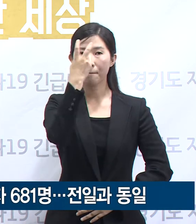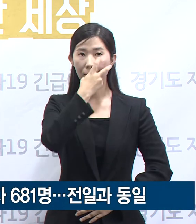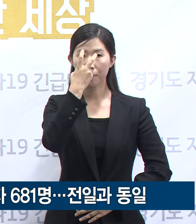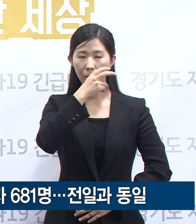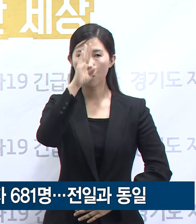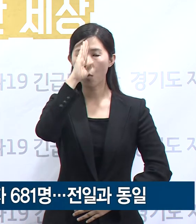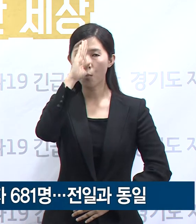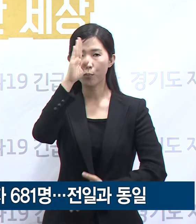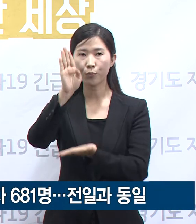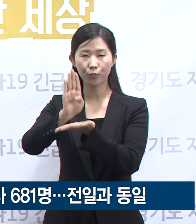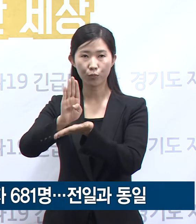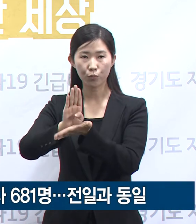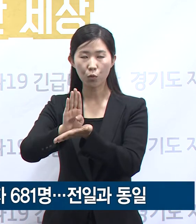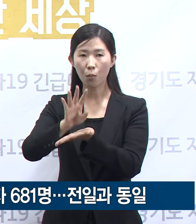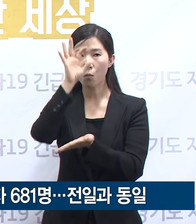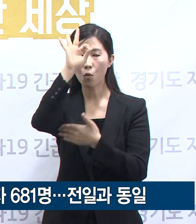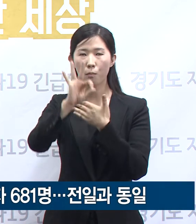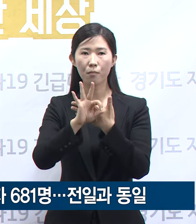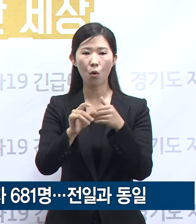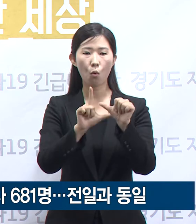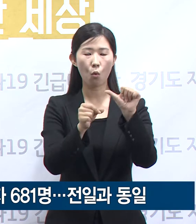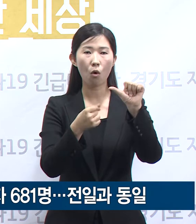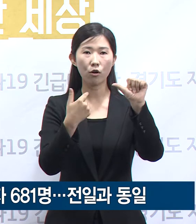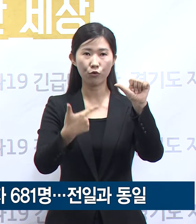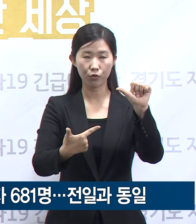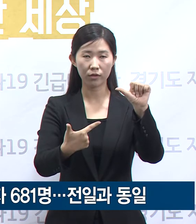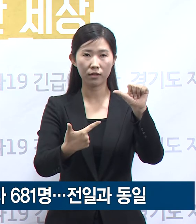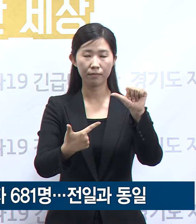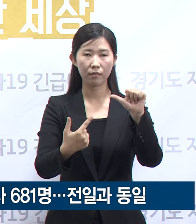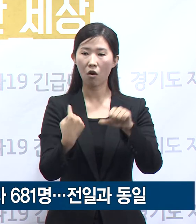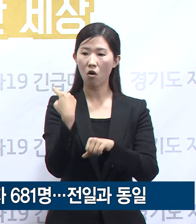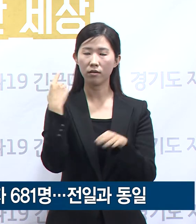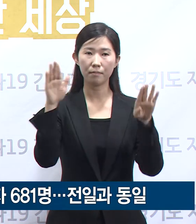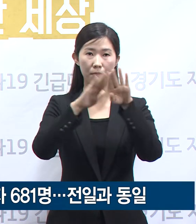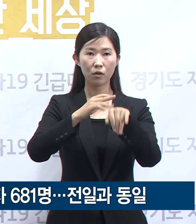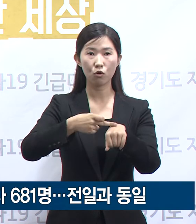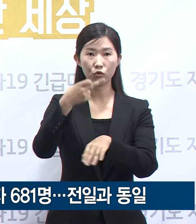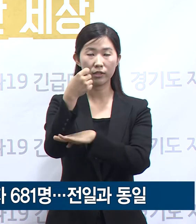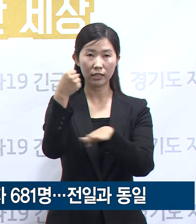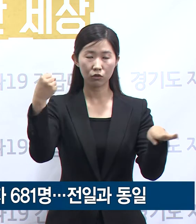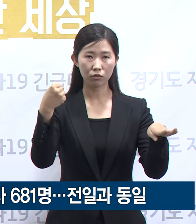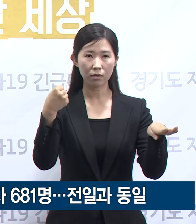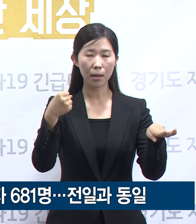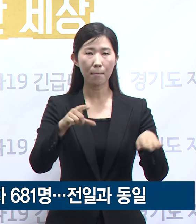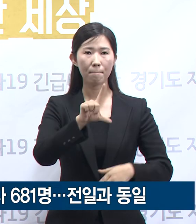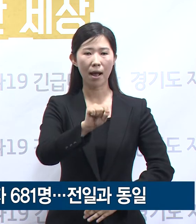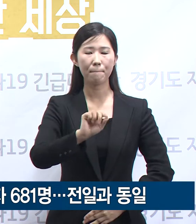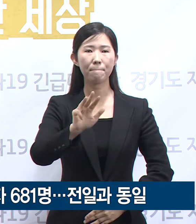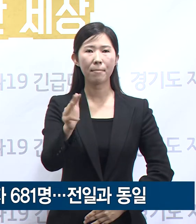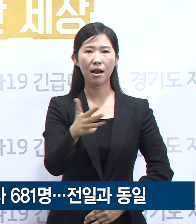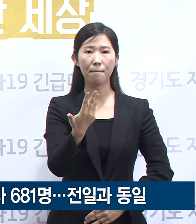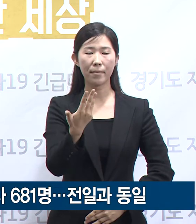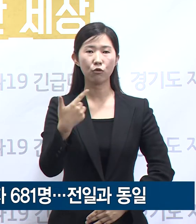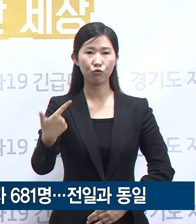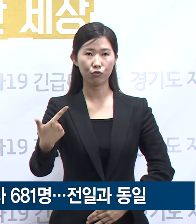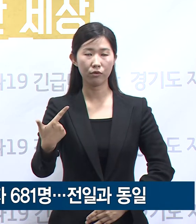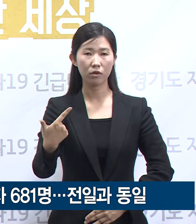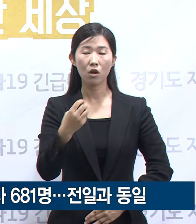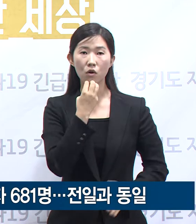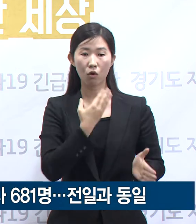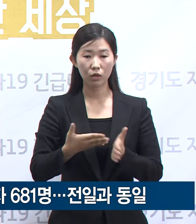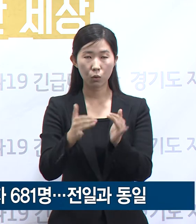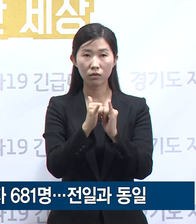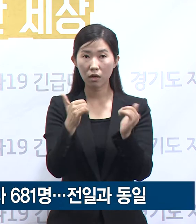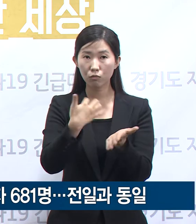따르면 5월 6일 0시 기준 전국의 확진자 수는 총 1만 806명이며 이 중 경기도 확진자 수는